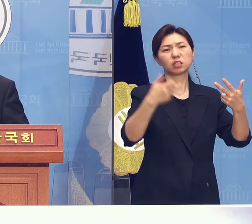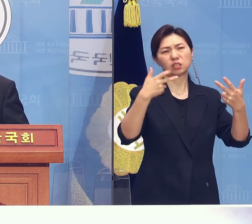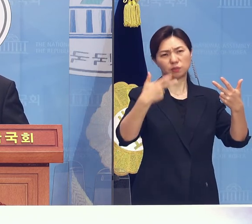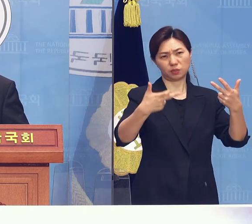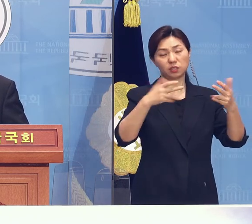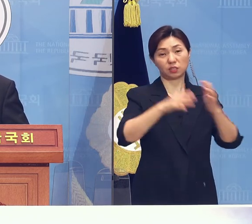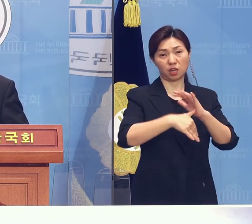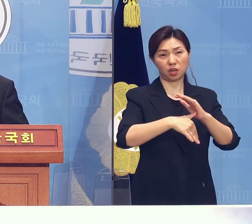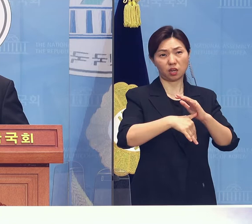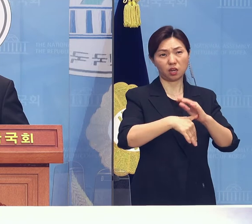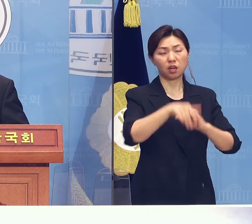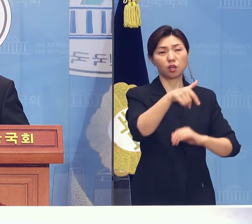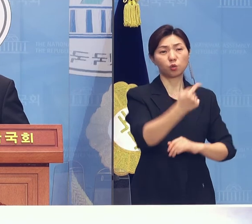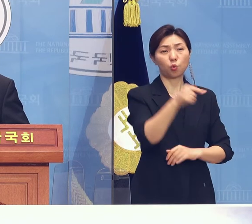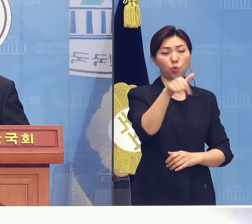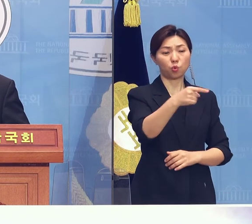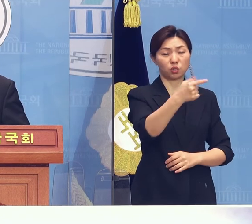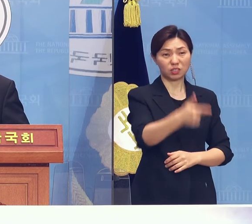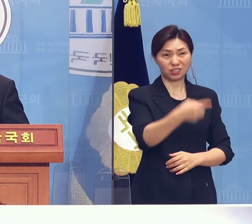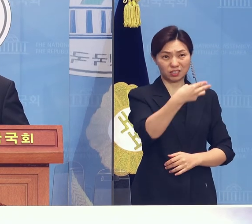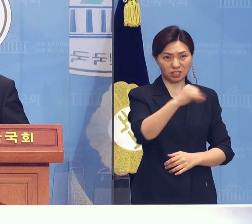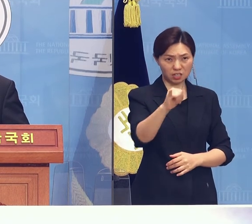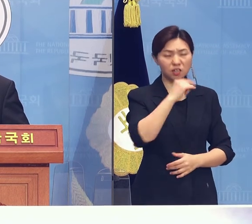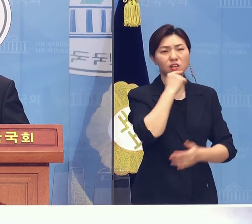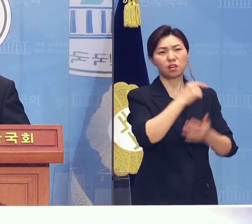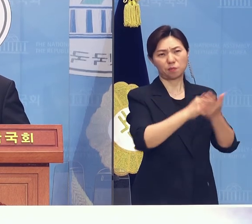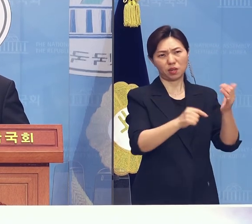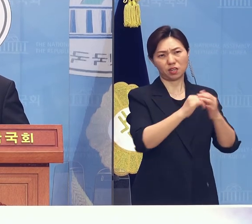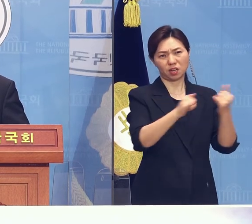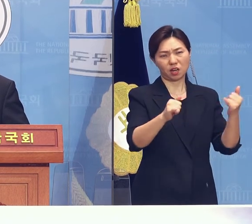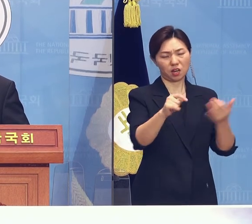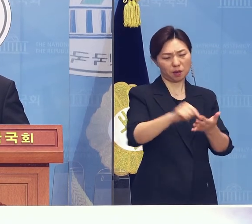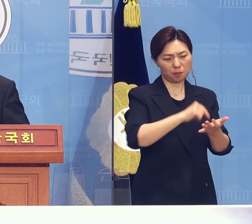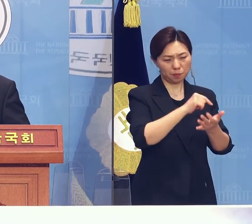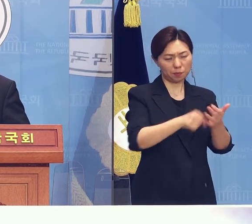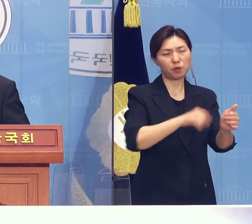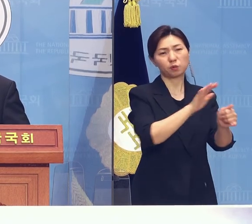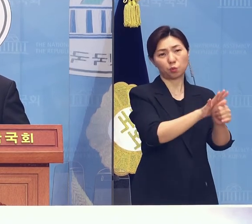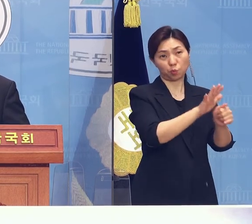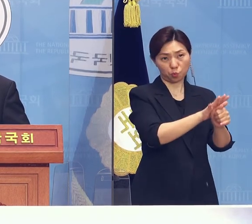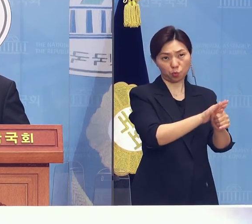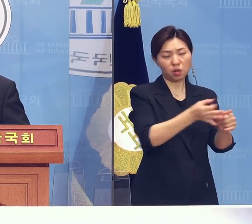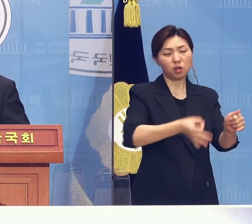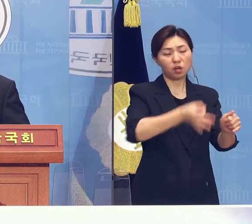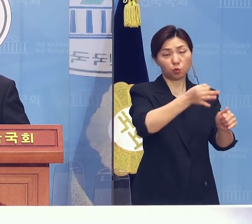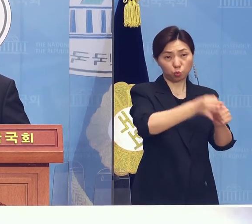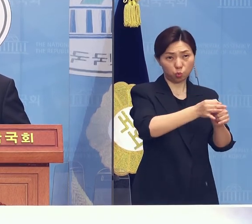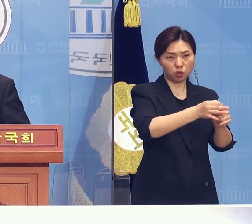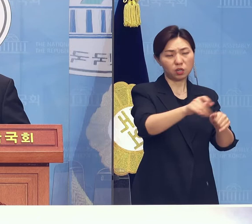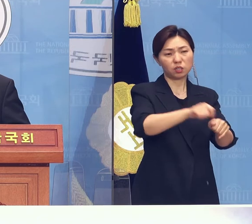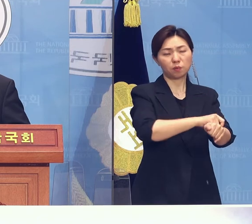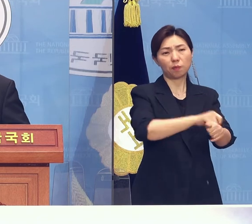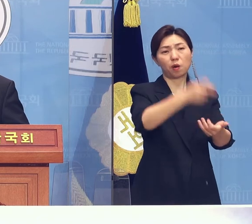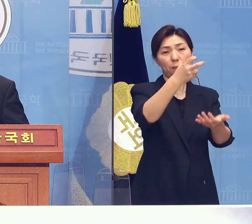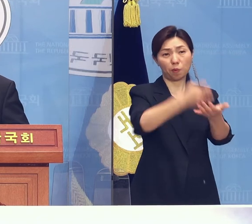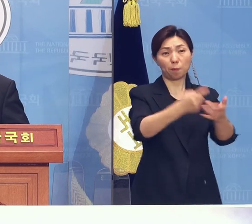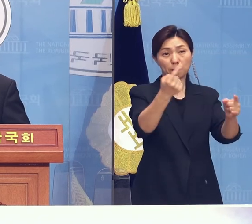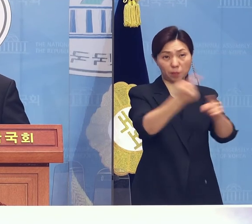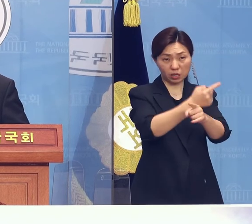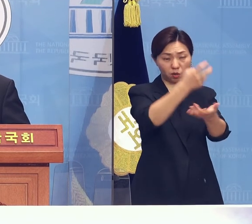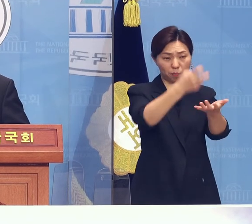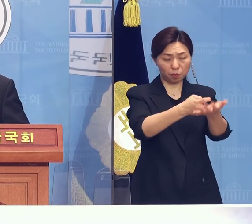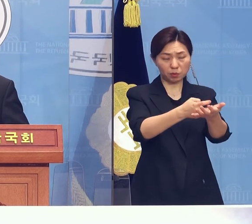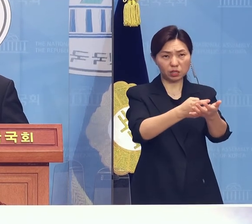개정안이 더불어 민주당 이무선 위원님과 국민의힘 이명수 위원님에게 각각 발의되어